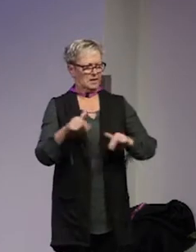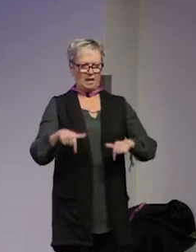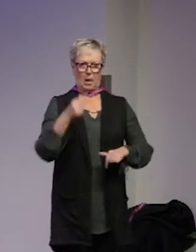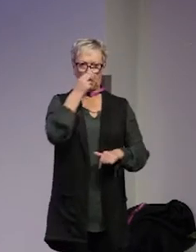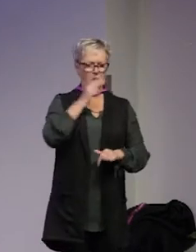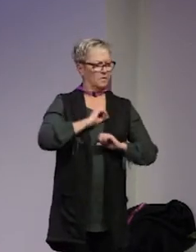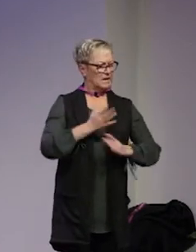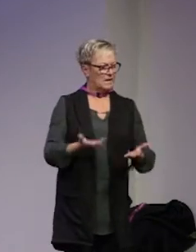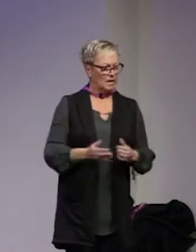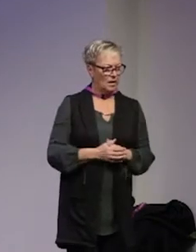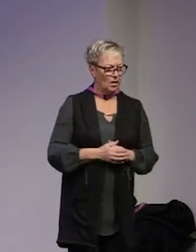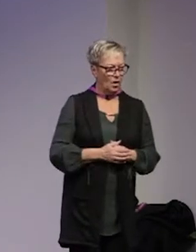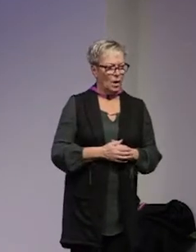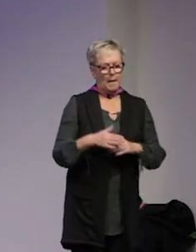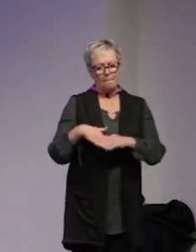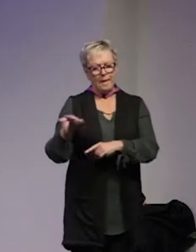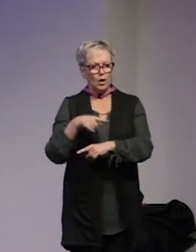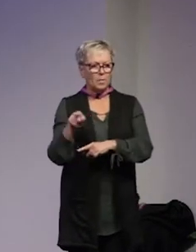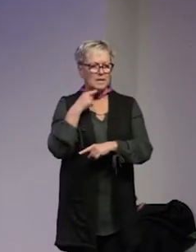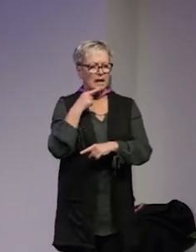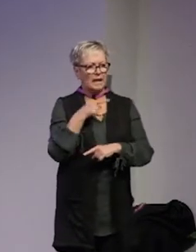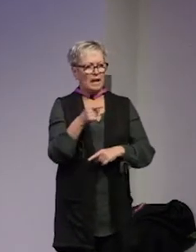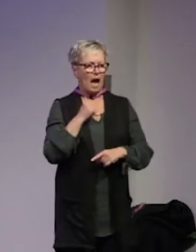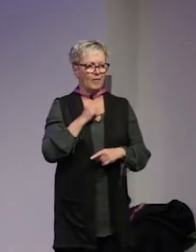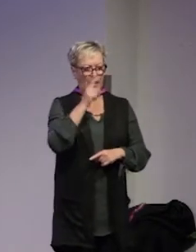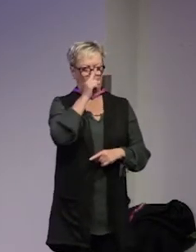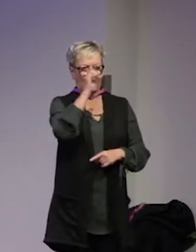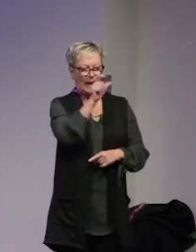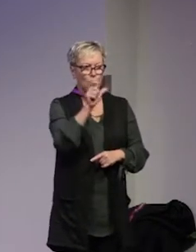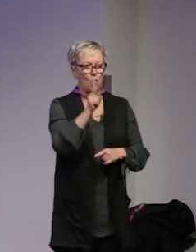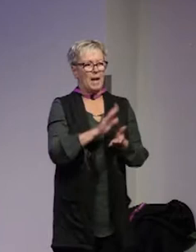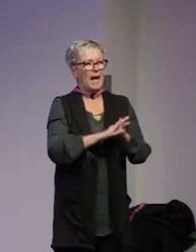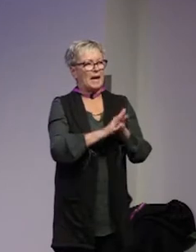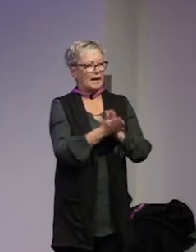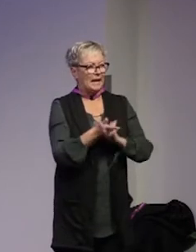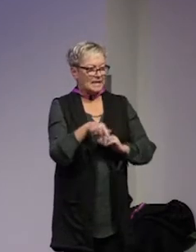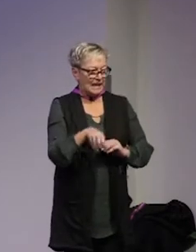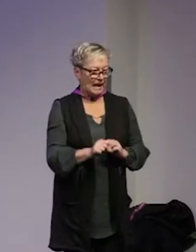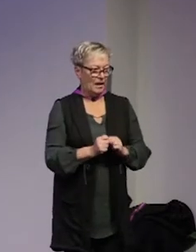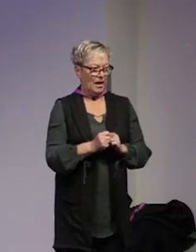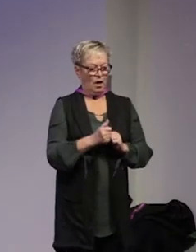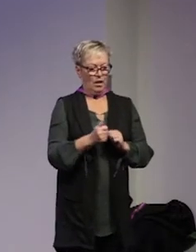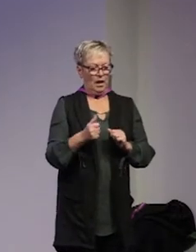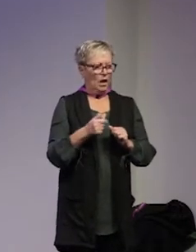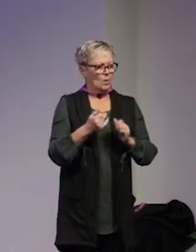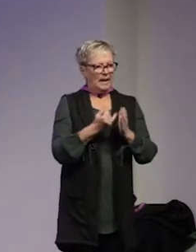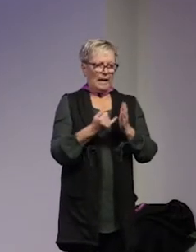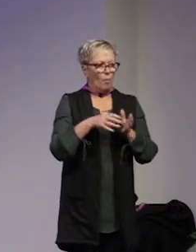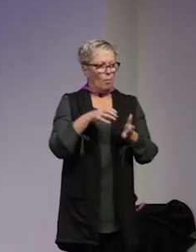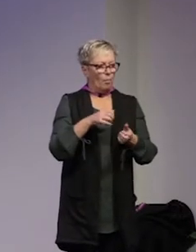Umeå och snarare säger att ja men här kommer ni att använda begrepp som radikalisering och det är bara något politiskt eller